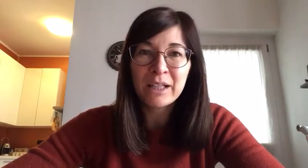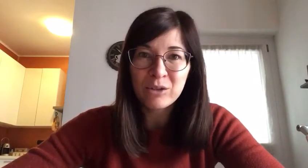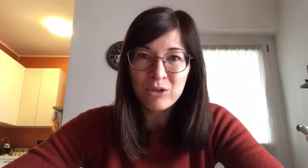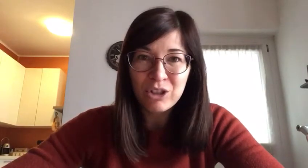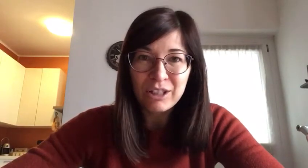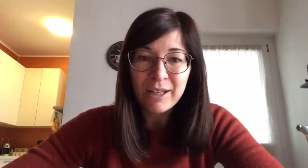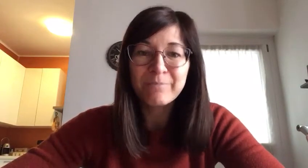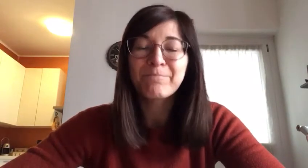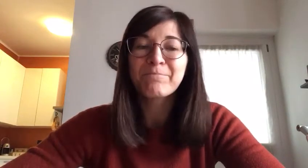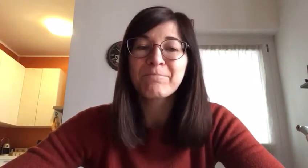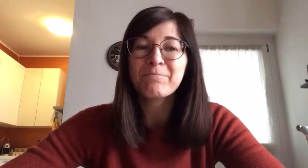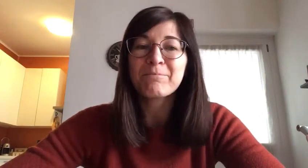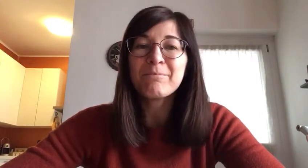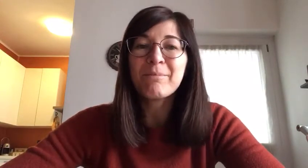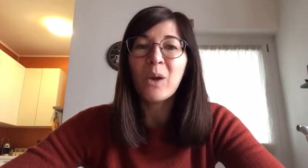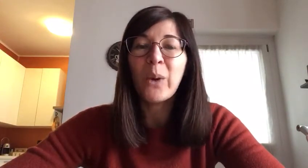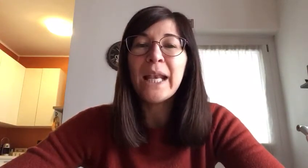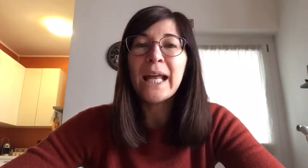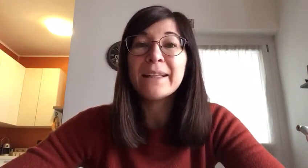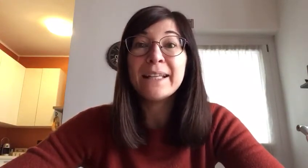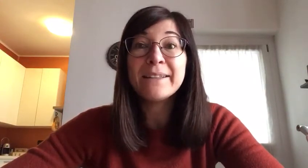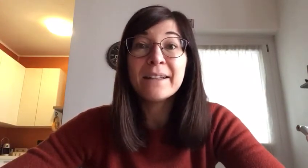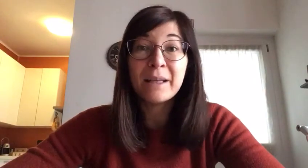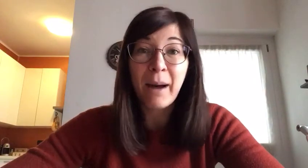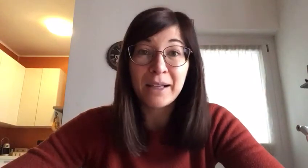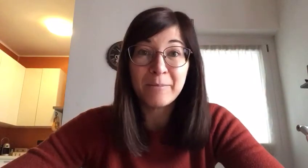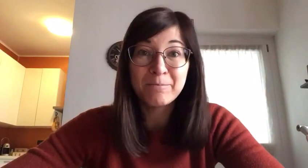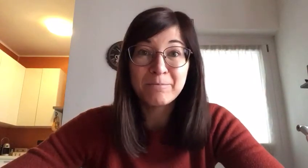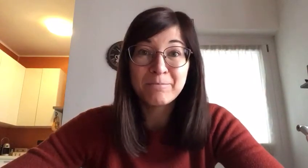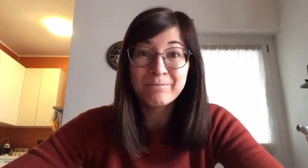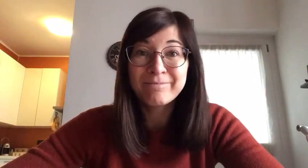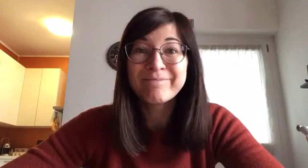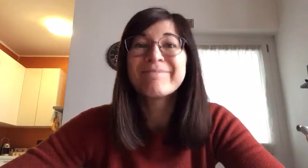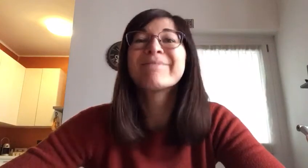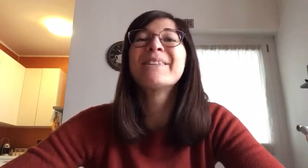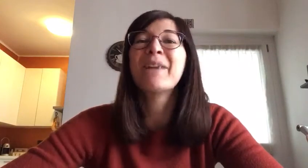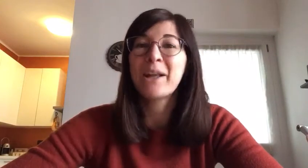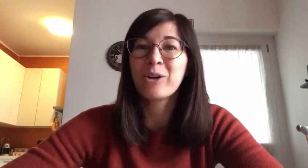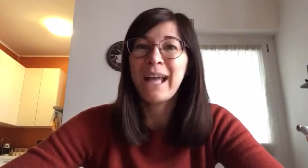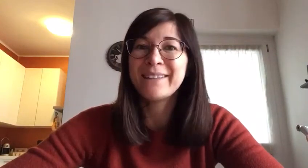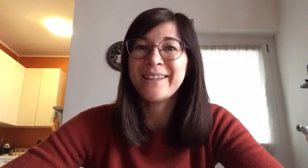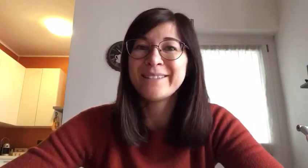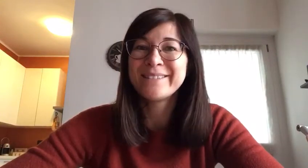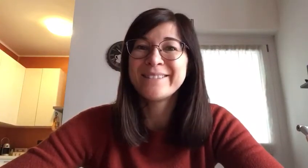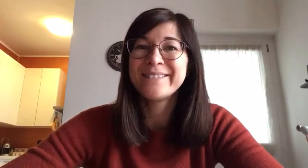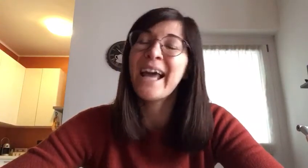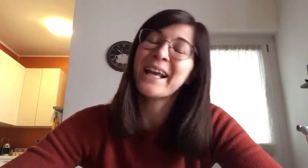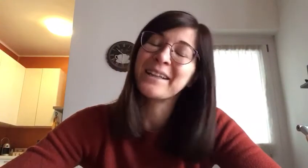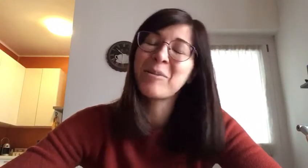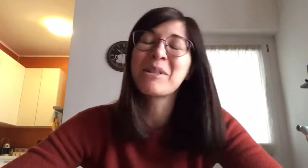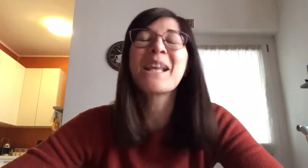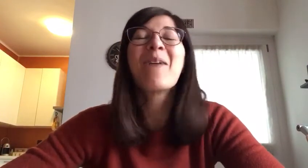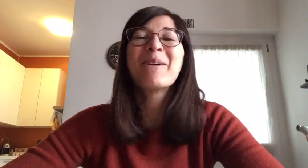canzoncina quella delle dita delle mani ve la ricordate dai la cantiamo insieme